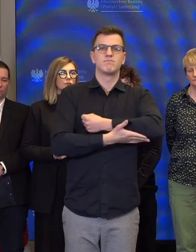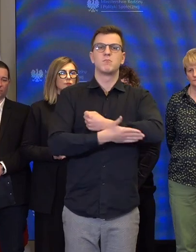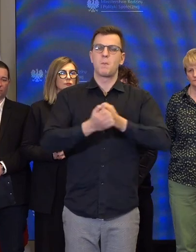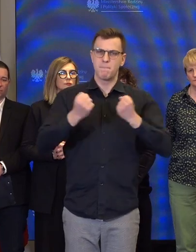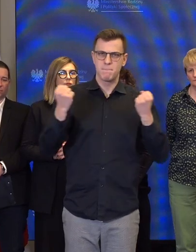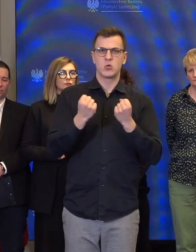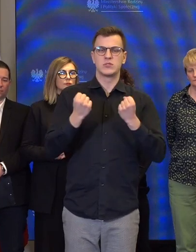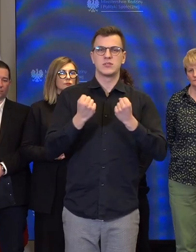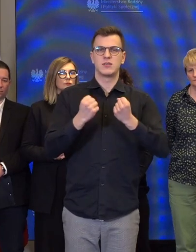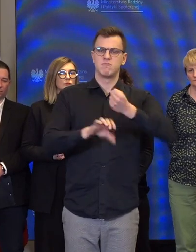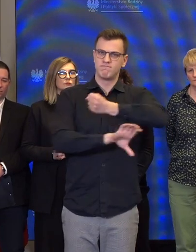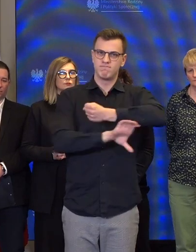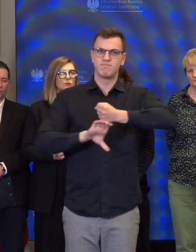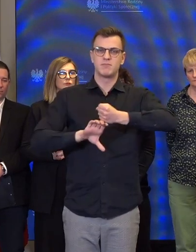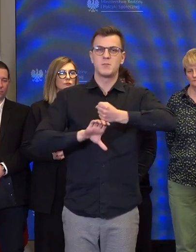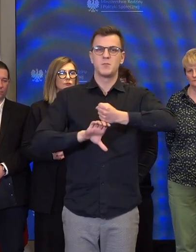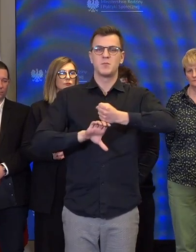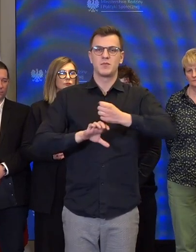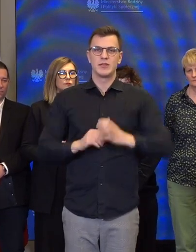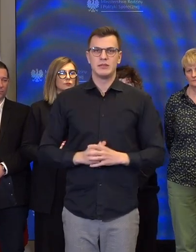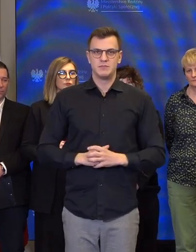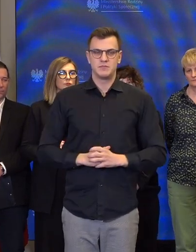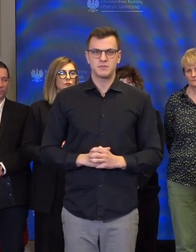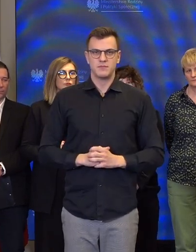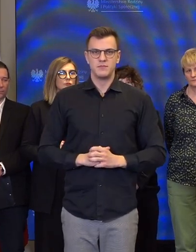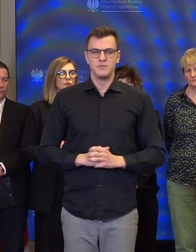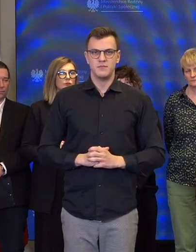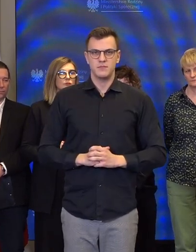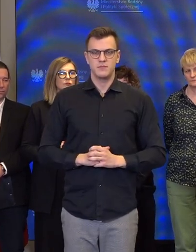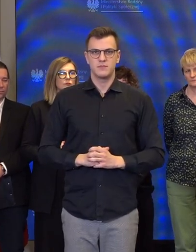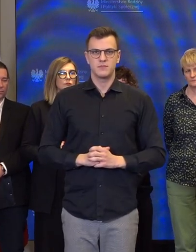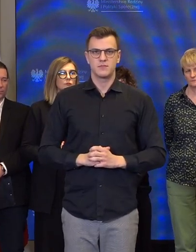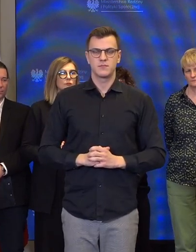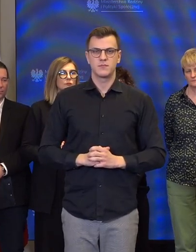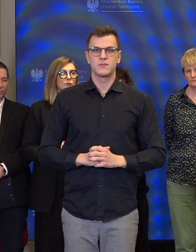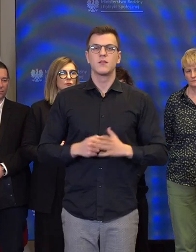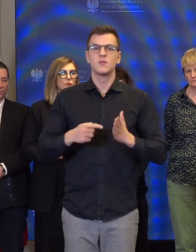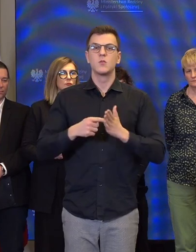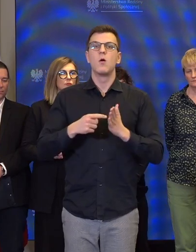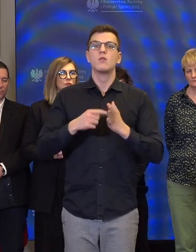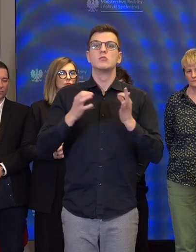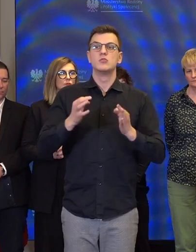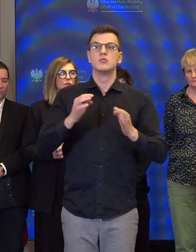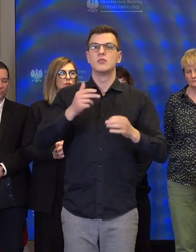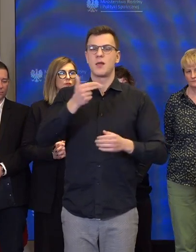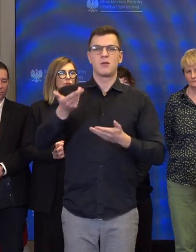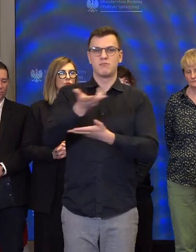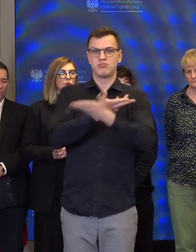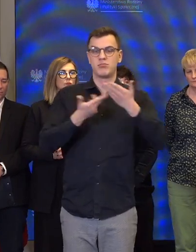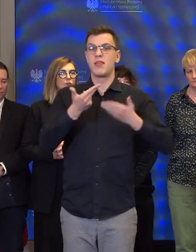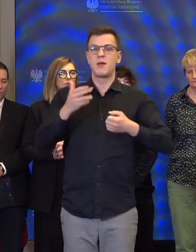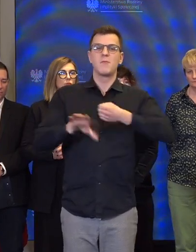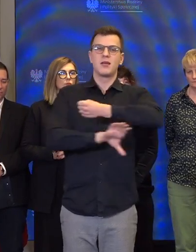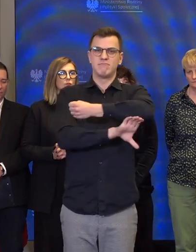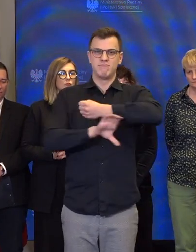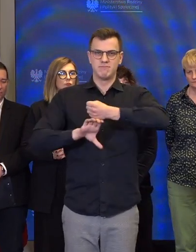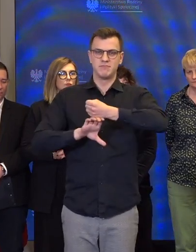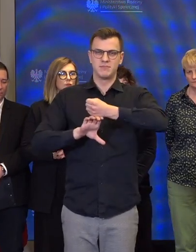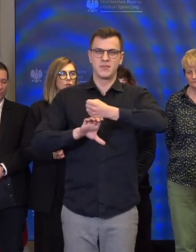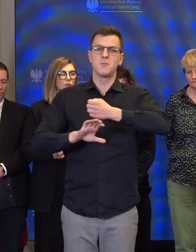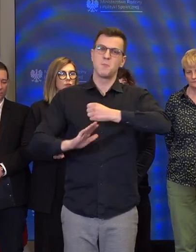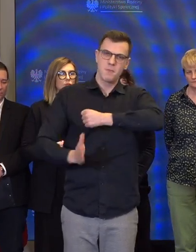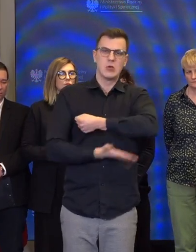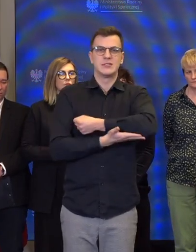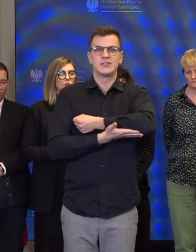filarach. I tymi filarami, na których temat dzisiaj rozmawialiśmy, to przede wszystkim